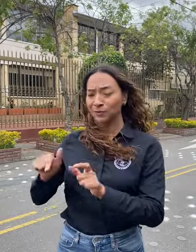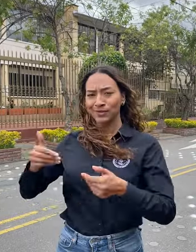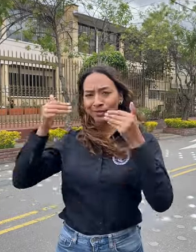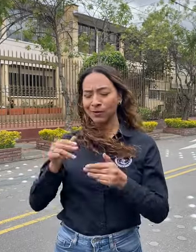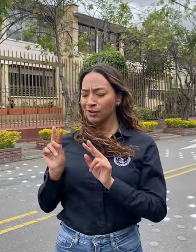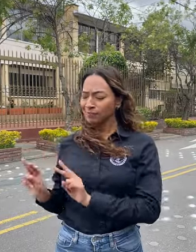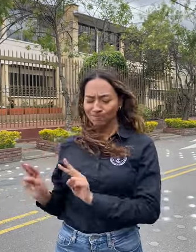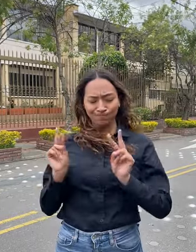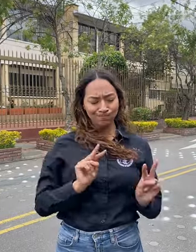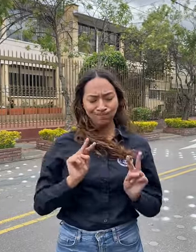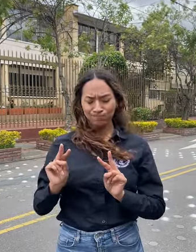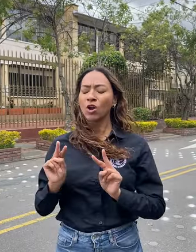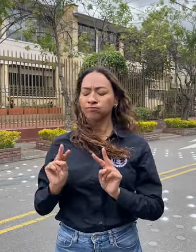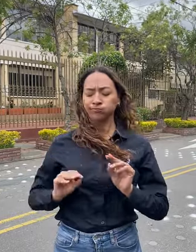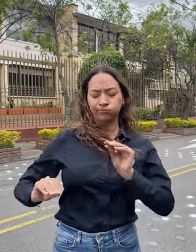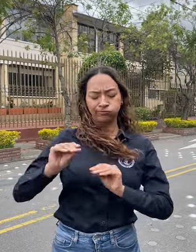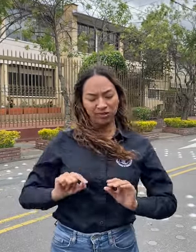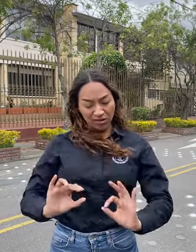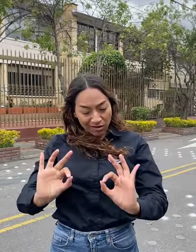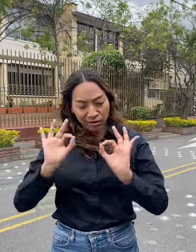contenidos e información de calidad.